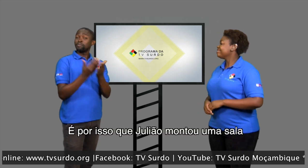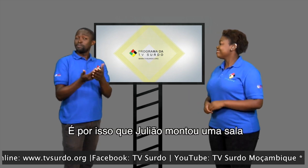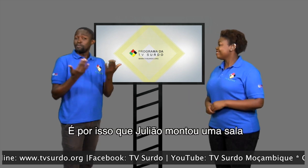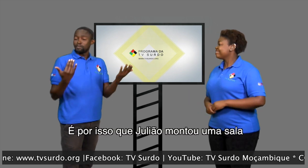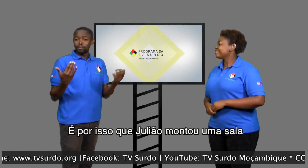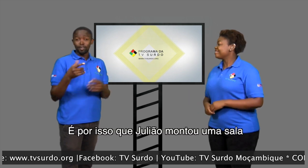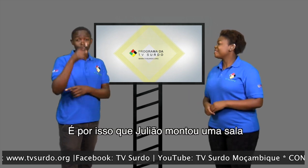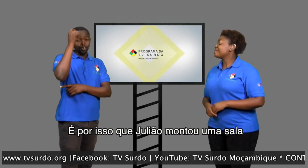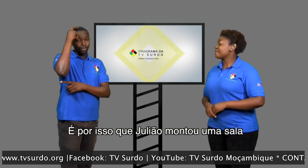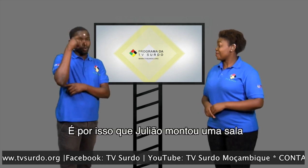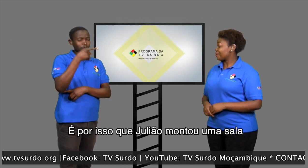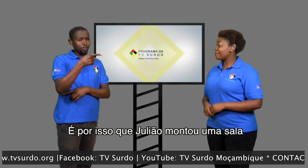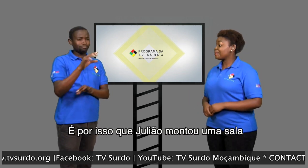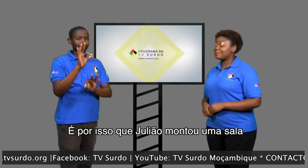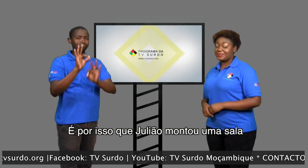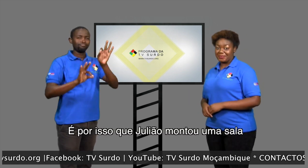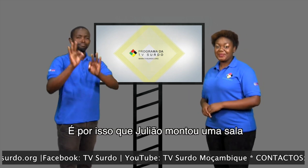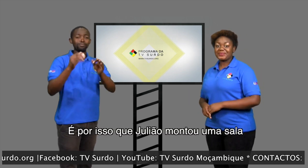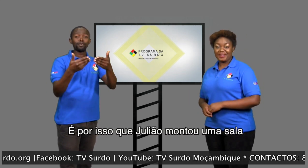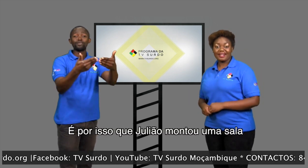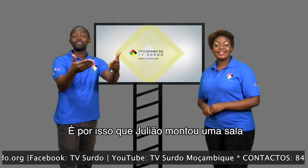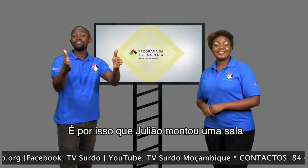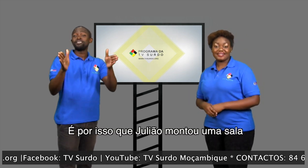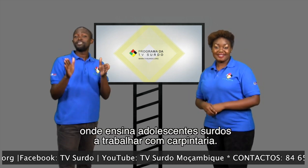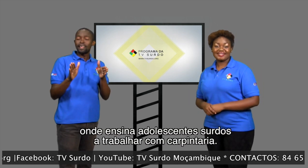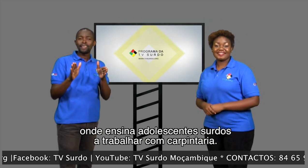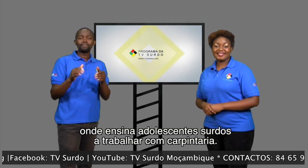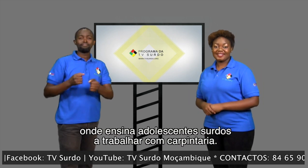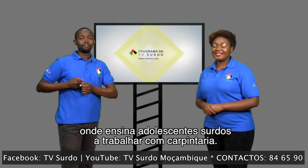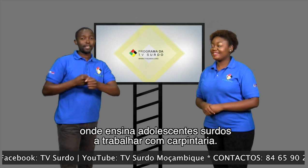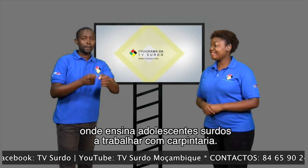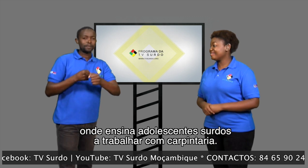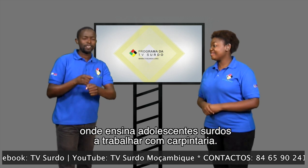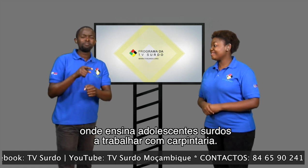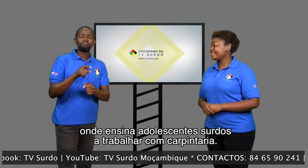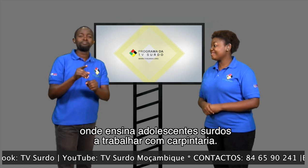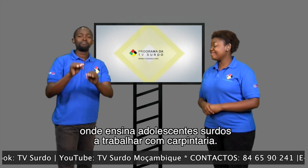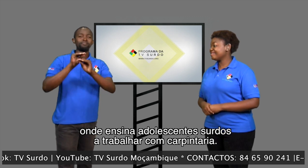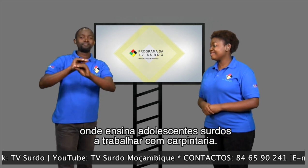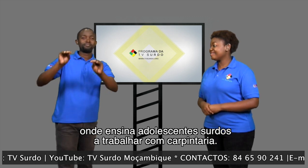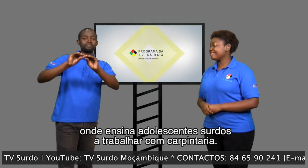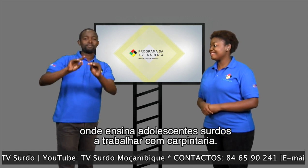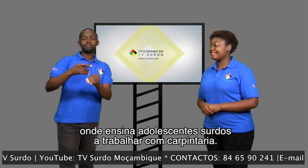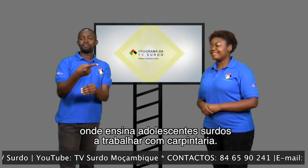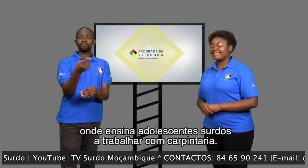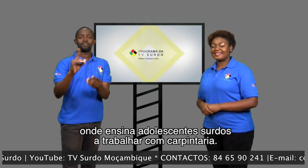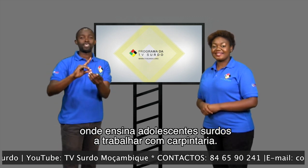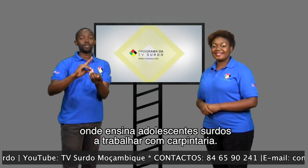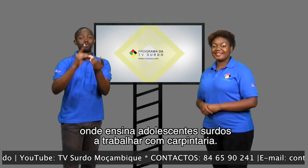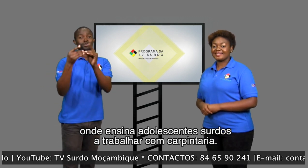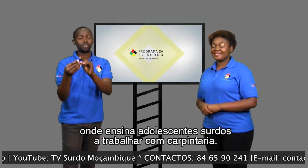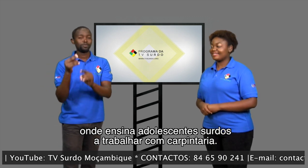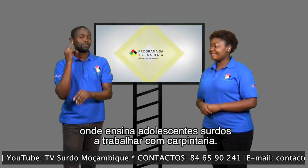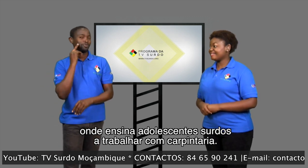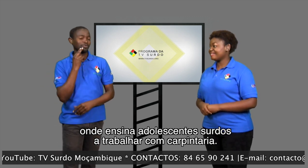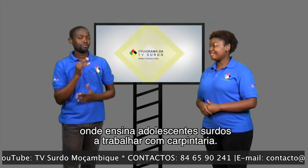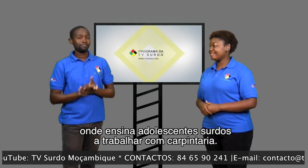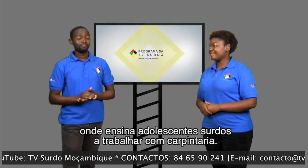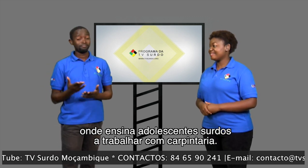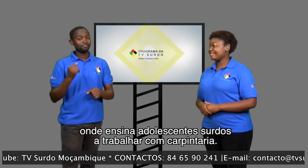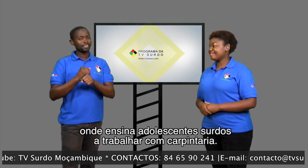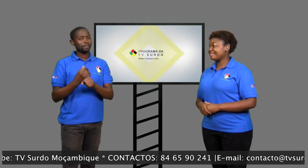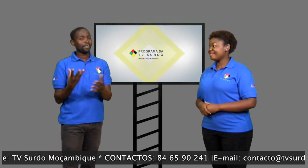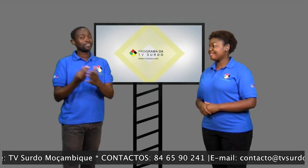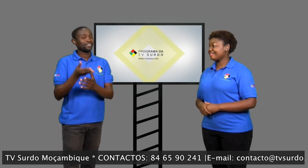É por isso que Julião montou uma sala Onde ensina adolescentes surdos A trabalhar com carpintaria